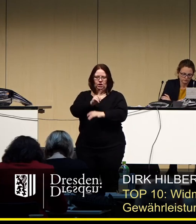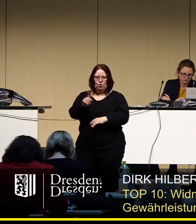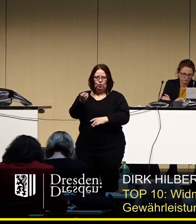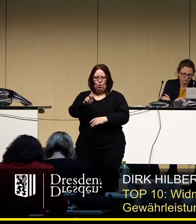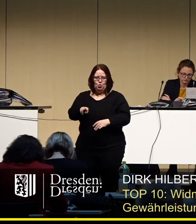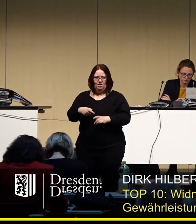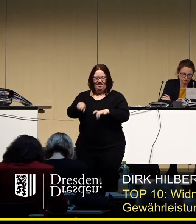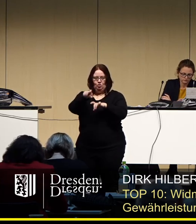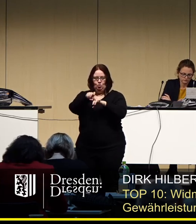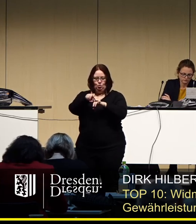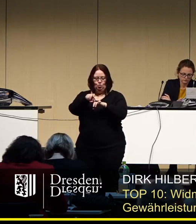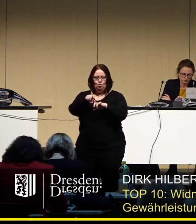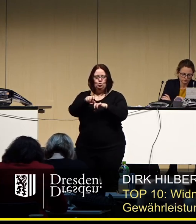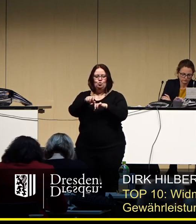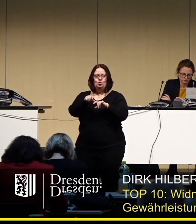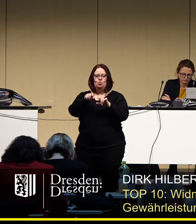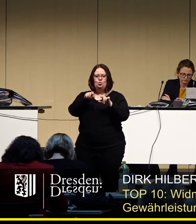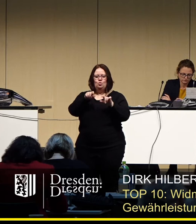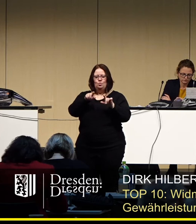von der Seite her